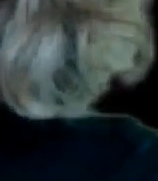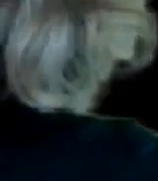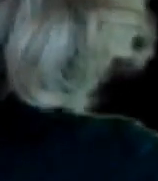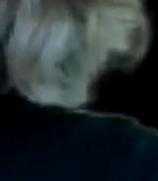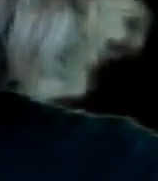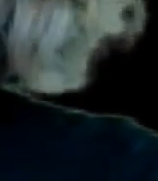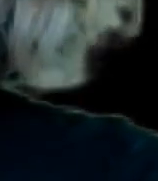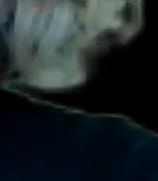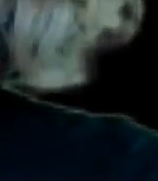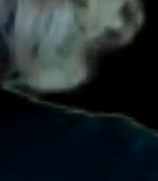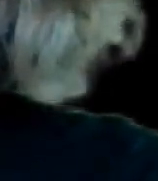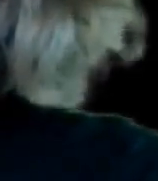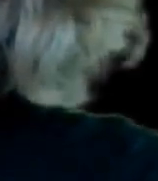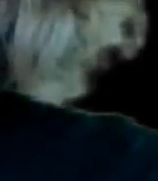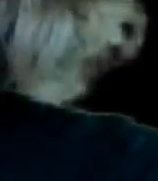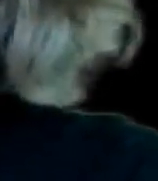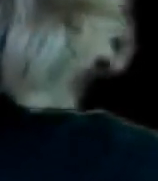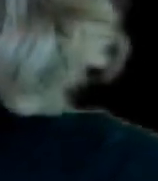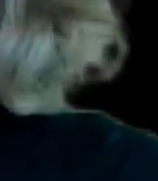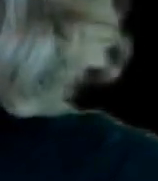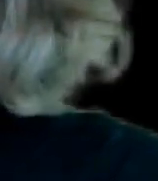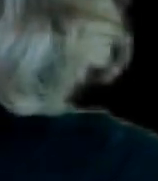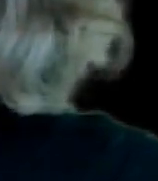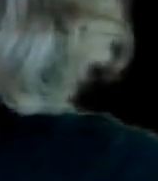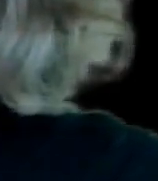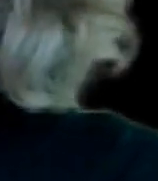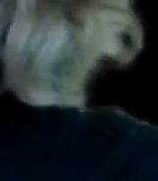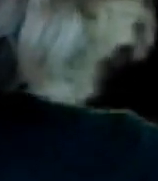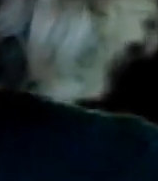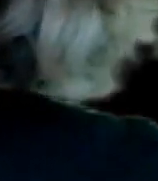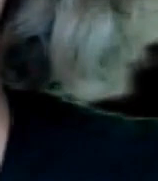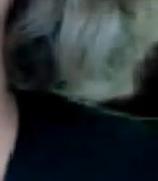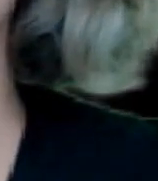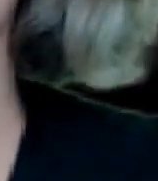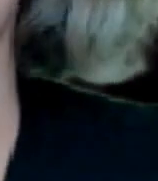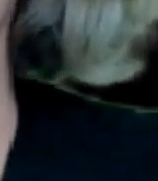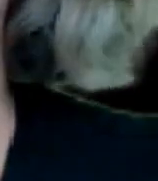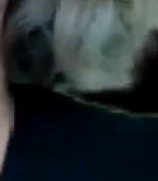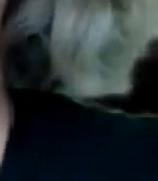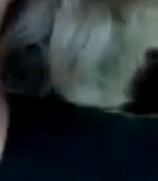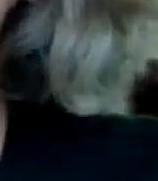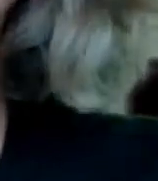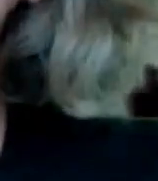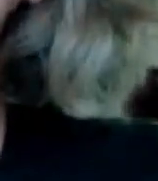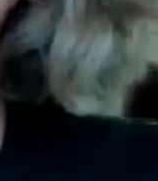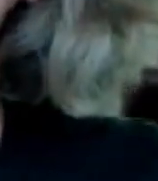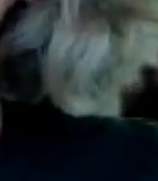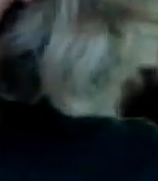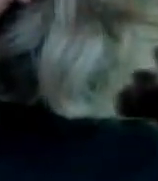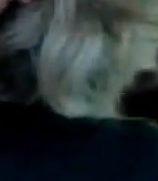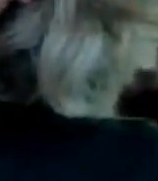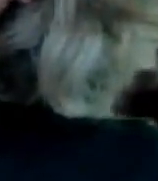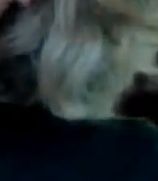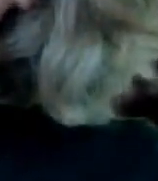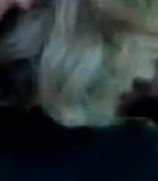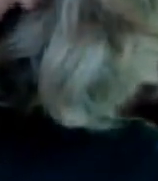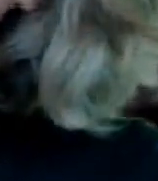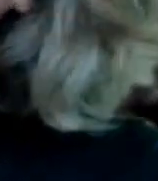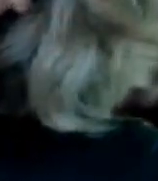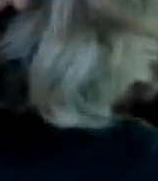esto Si Si nos dan la oportunidad De ayudar Porque Exacto Exacto Ahí me diste